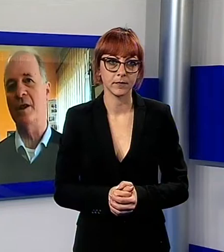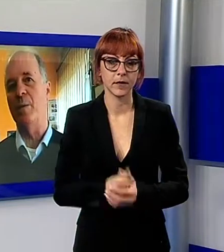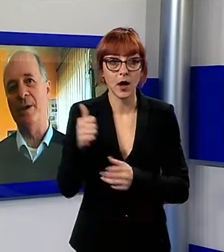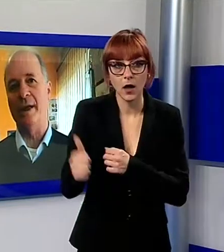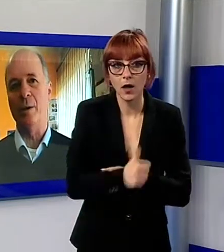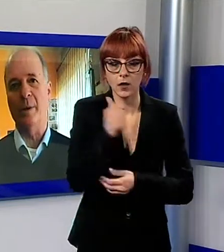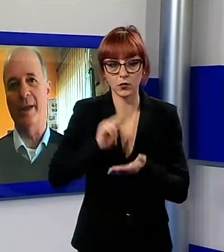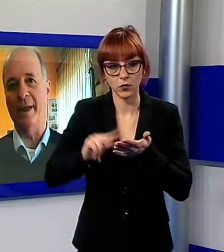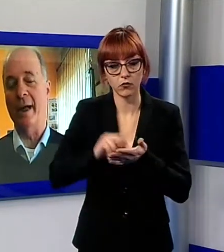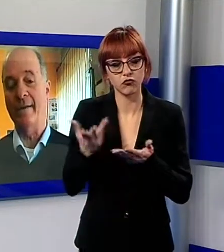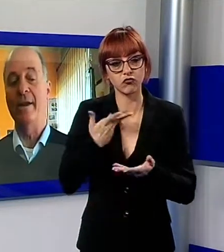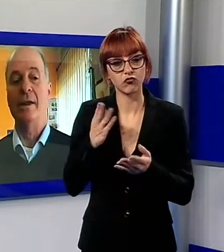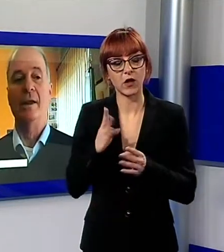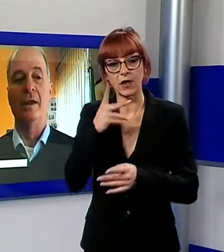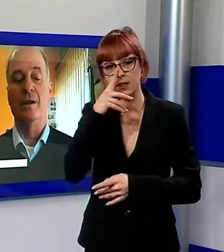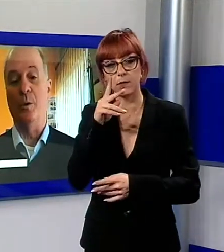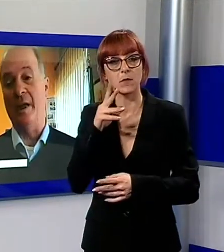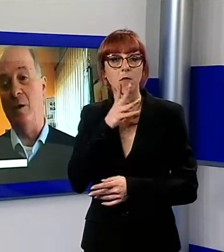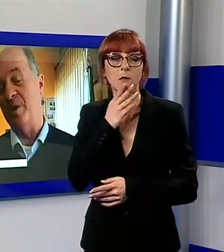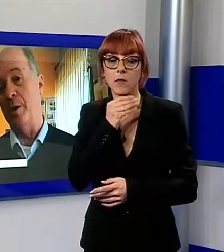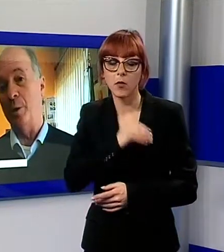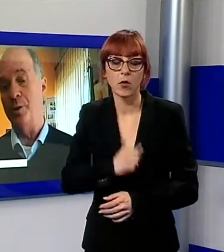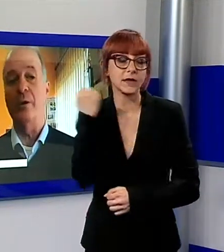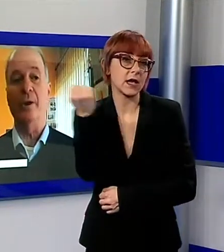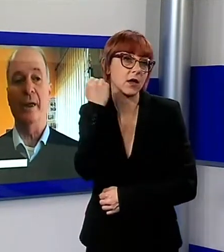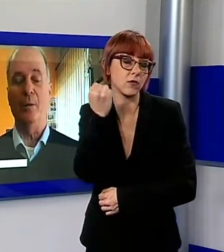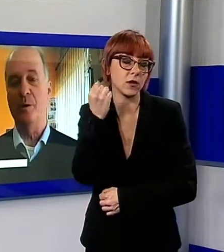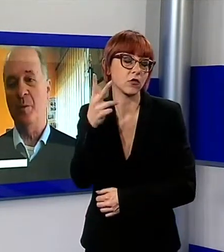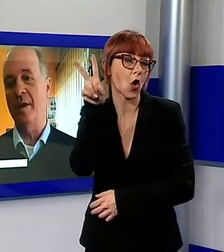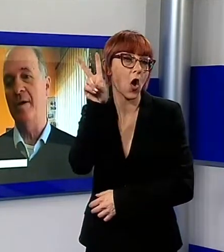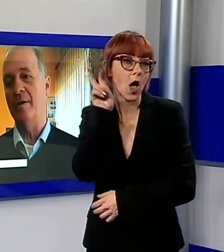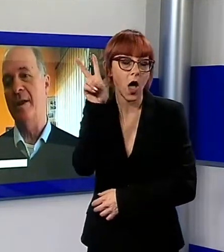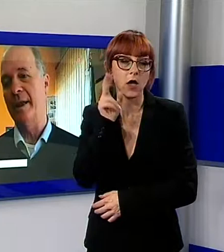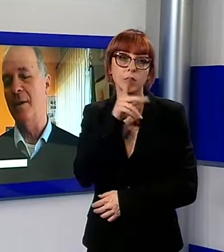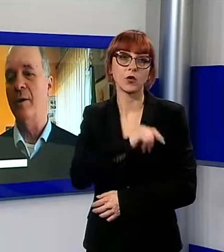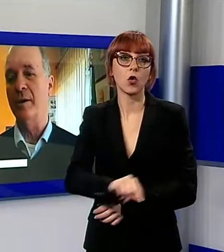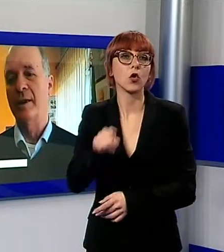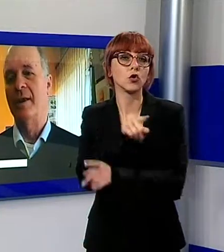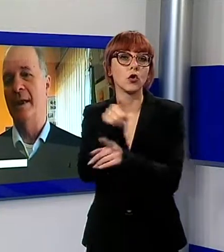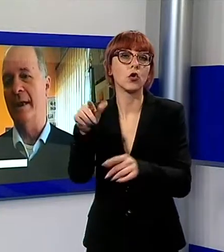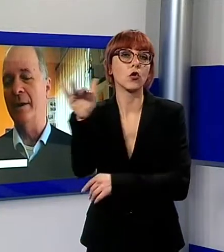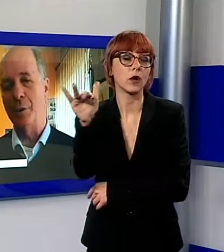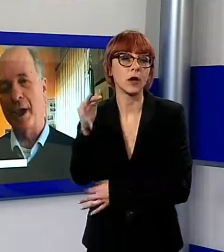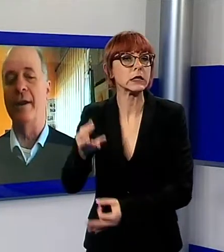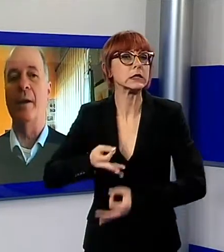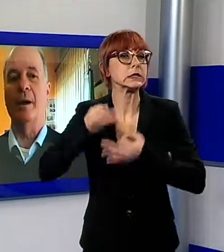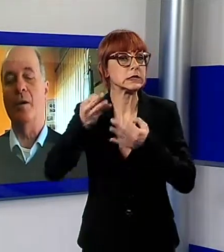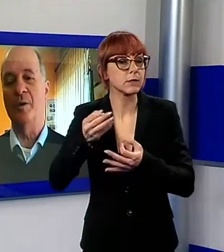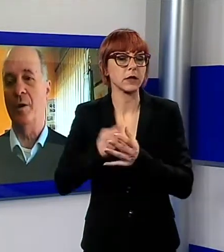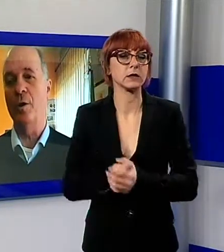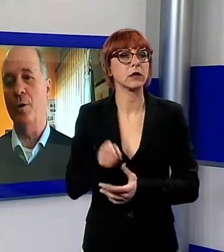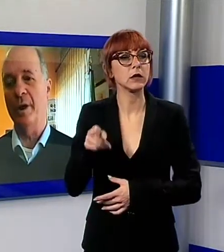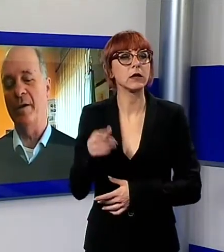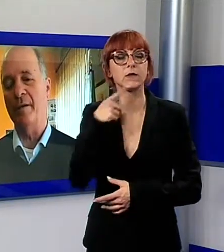servizio di sportello per i ragazzi, sportello psicologico e molto spesso, sentendolo il docente,